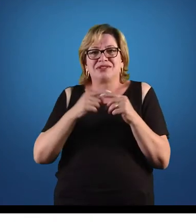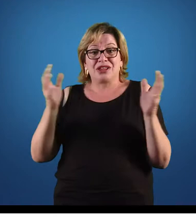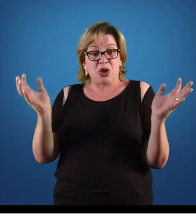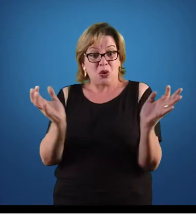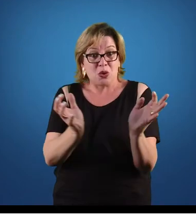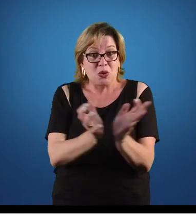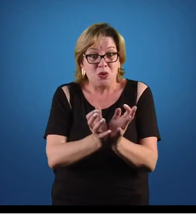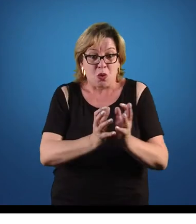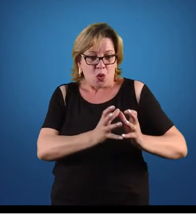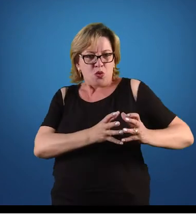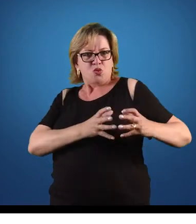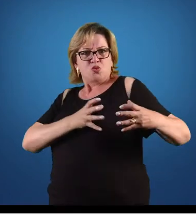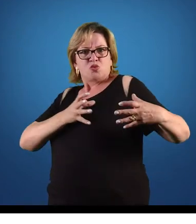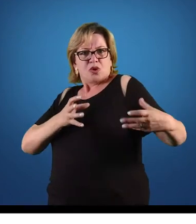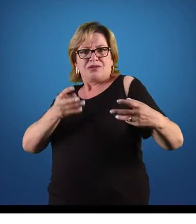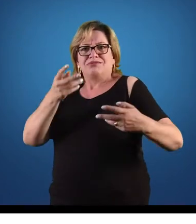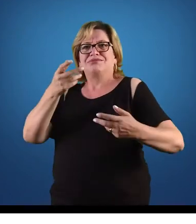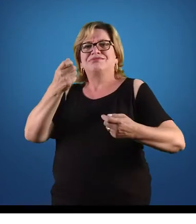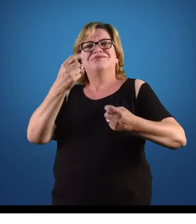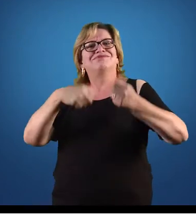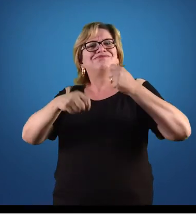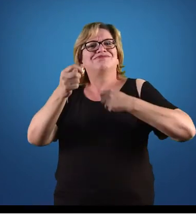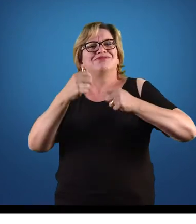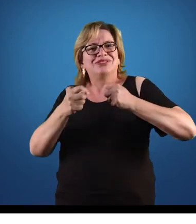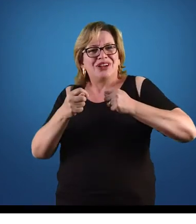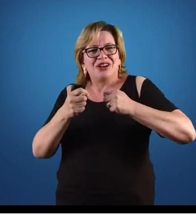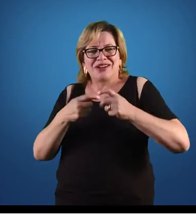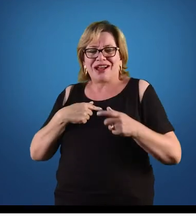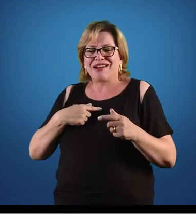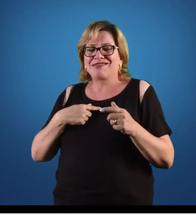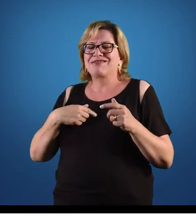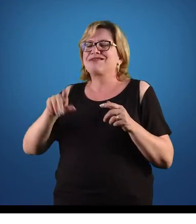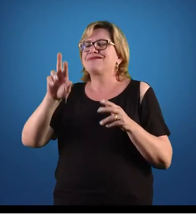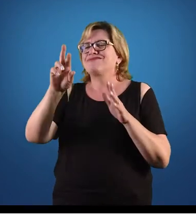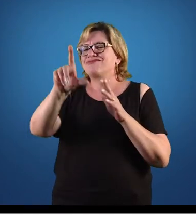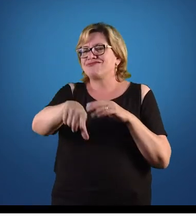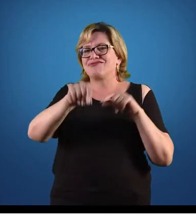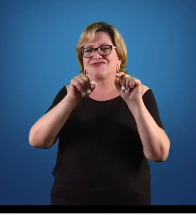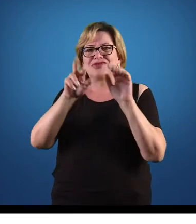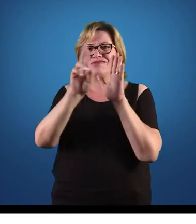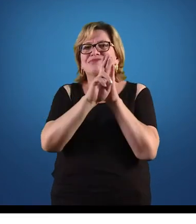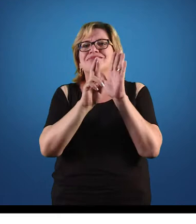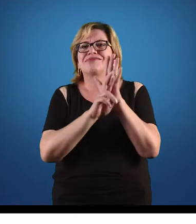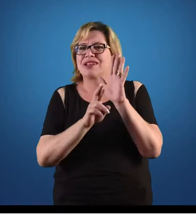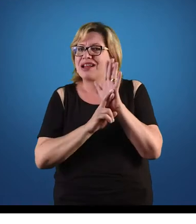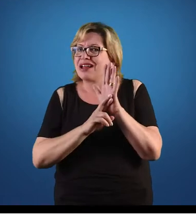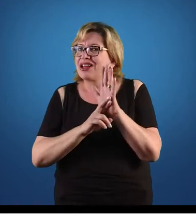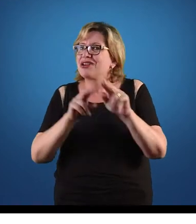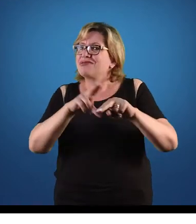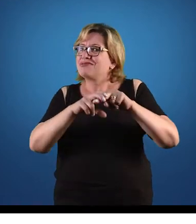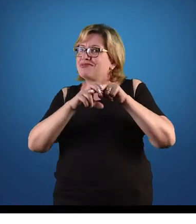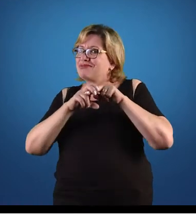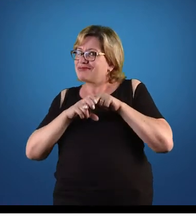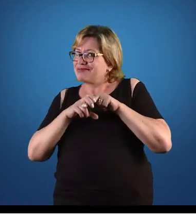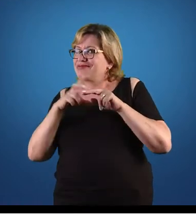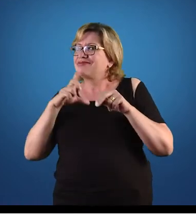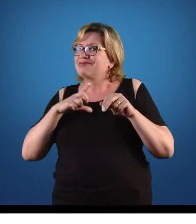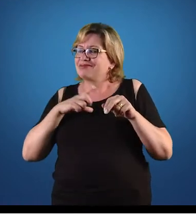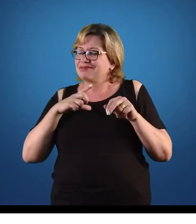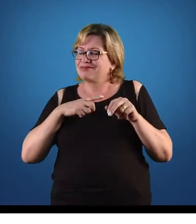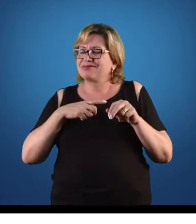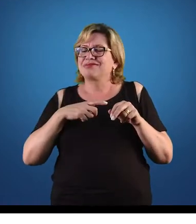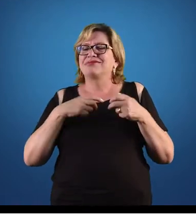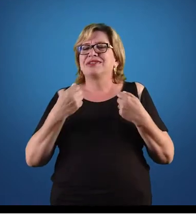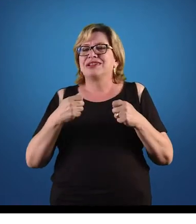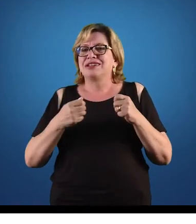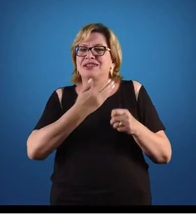Então, por isso, nesse momento, surge a necessidade do Estado fazer a regulação.